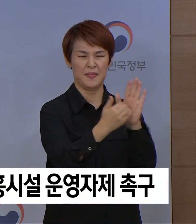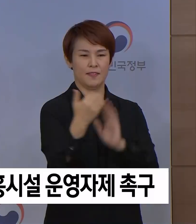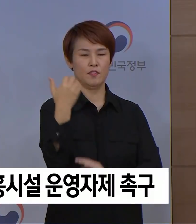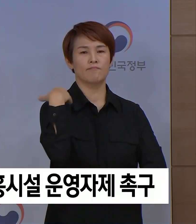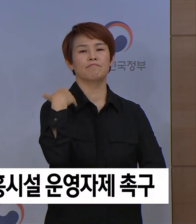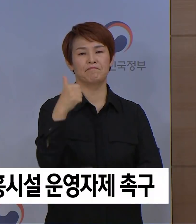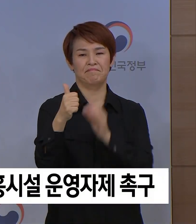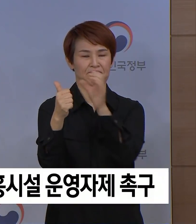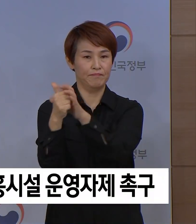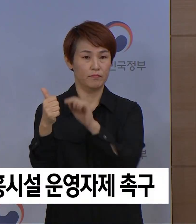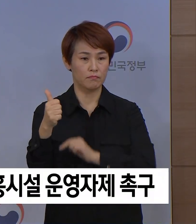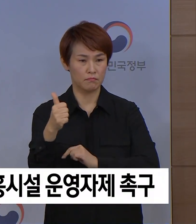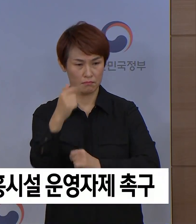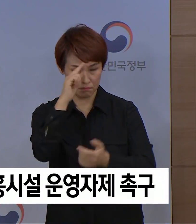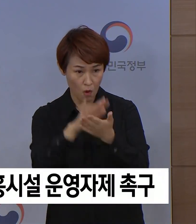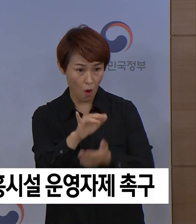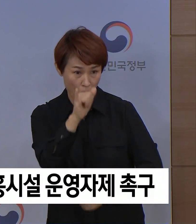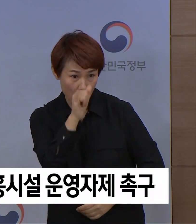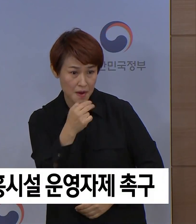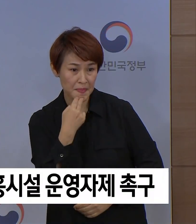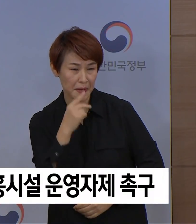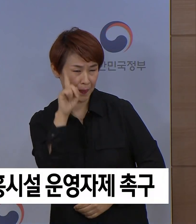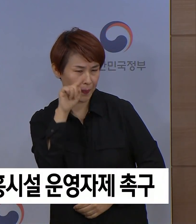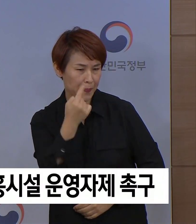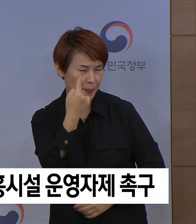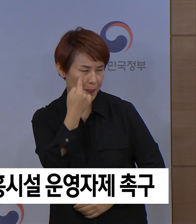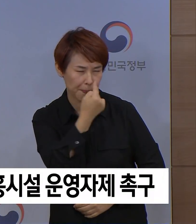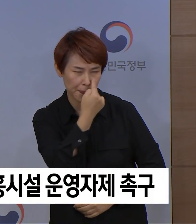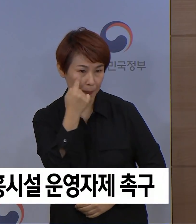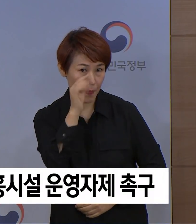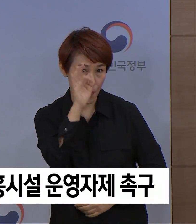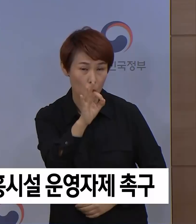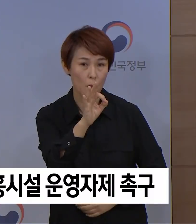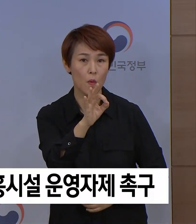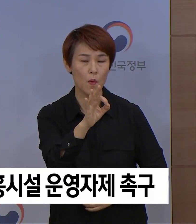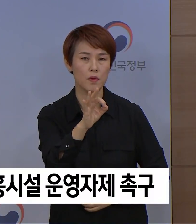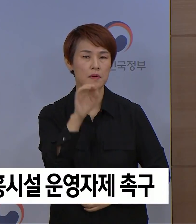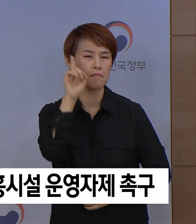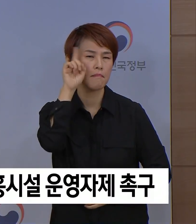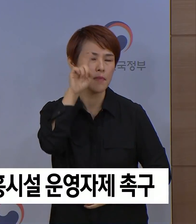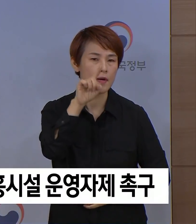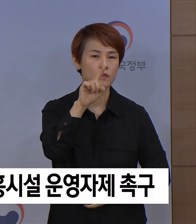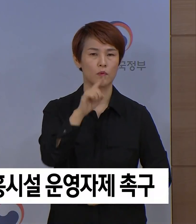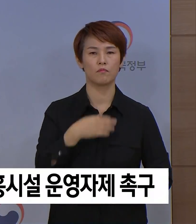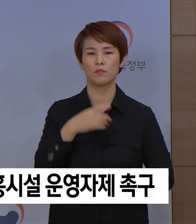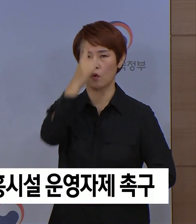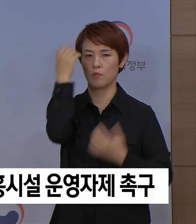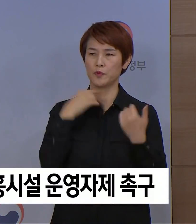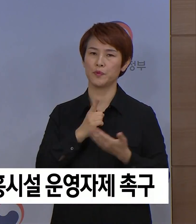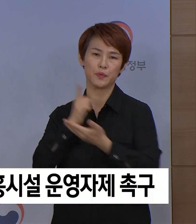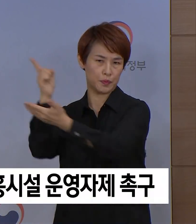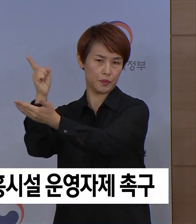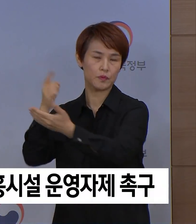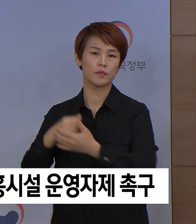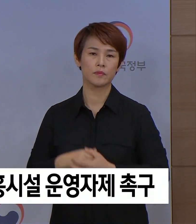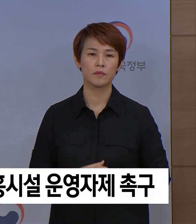유흥정상자 발생 여부를 매일 확인하고 이를 정기적으로 방역당국에 신고하도록 하겠습니다.